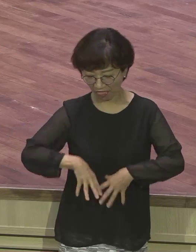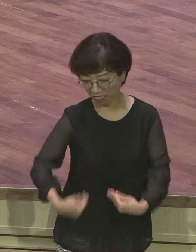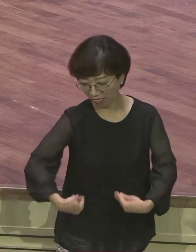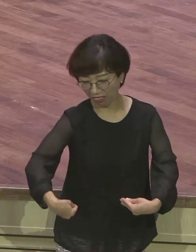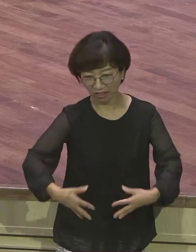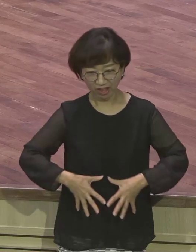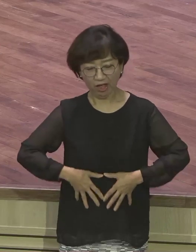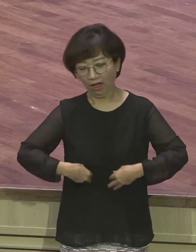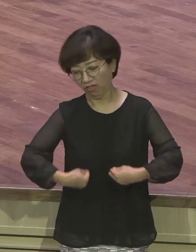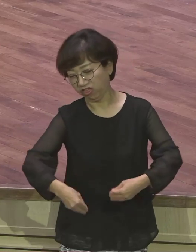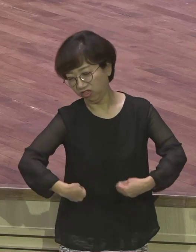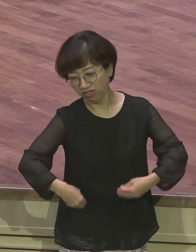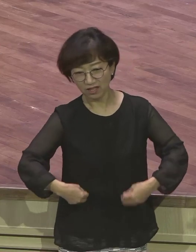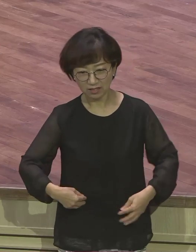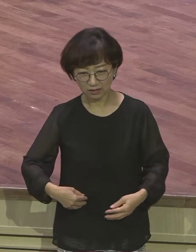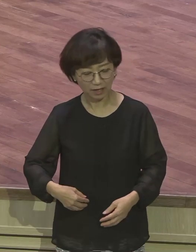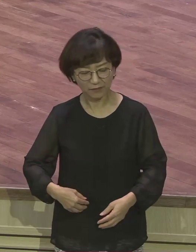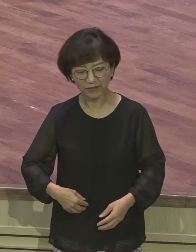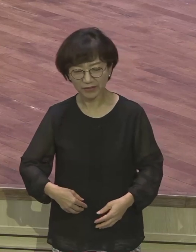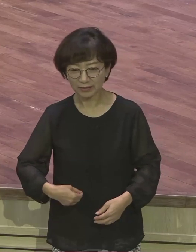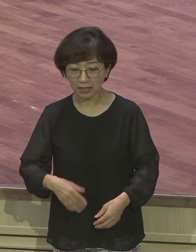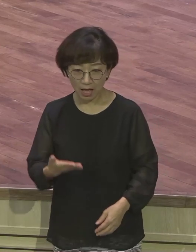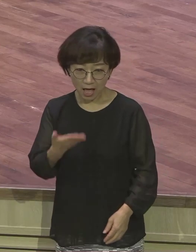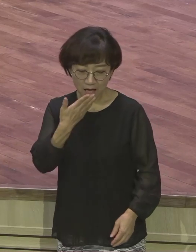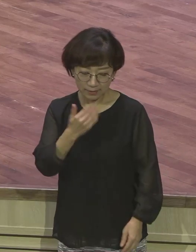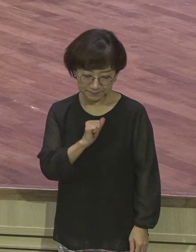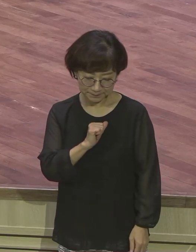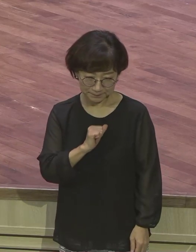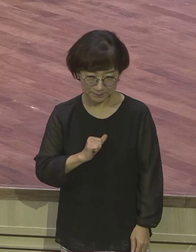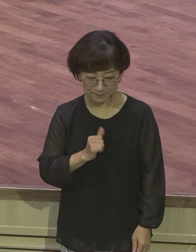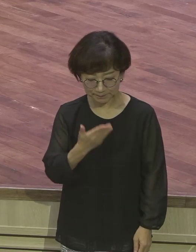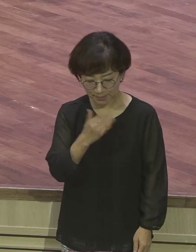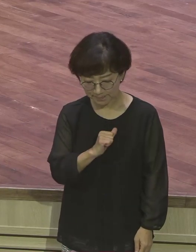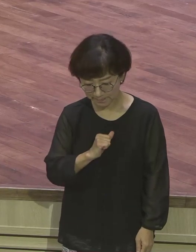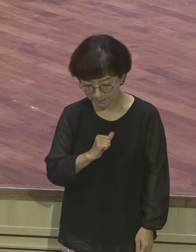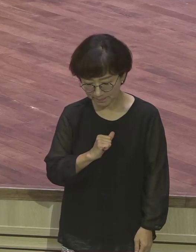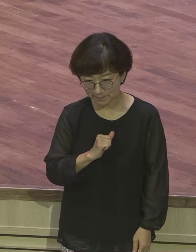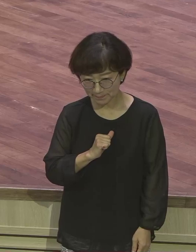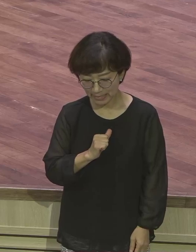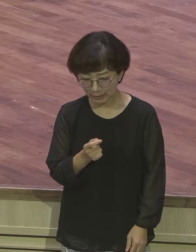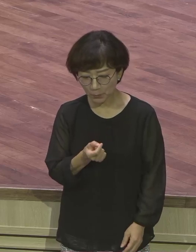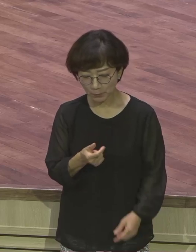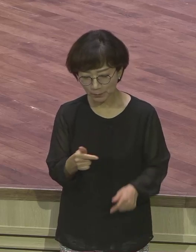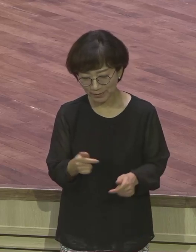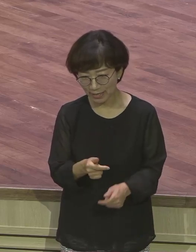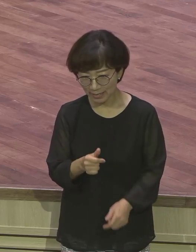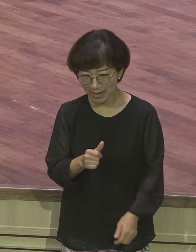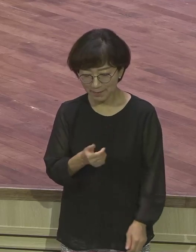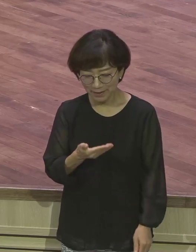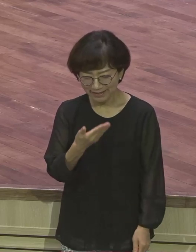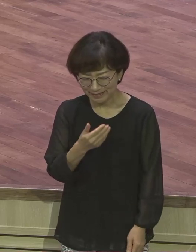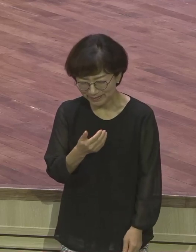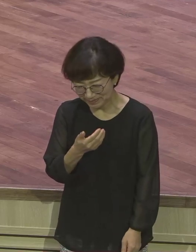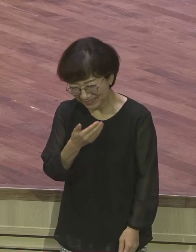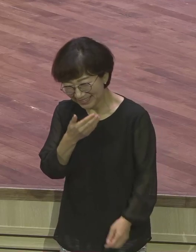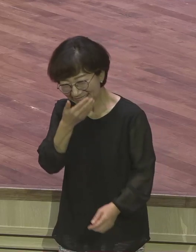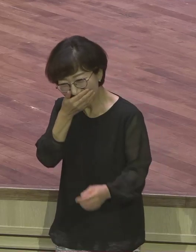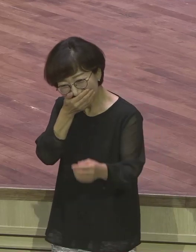어떻게 해야 돼요? 절제 먹는 것도 절제 요즘 지금 깊은 음식을 문다고 유목사님하고 깊은 음식을 문다고